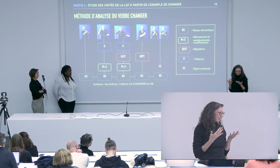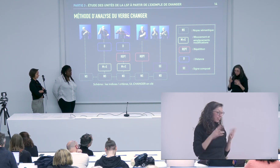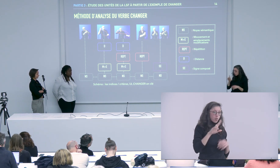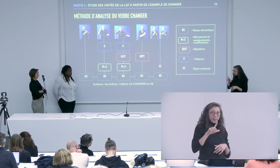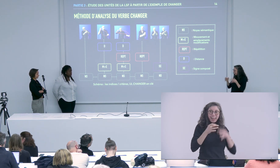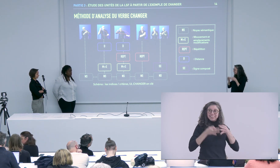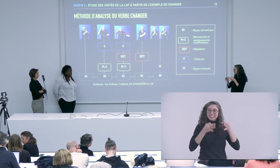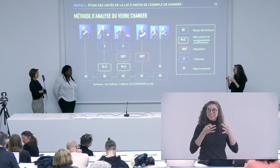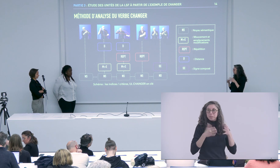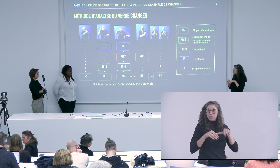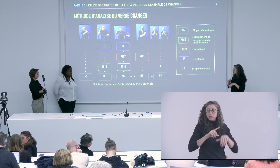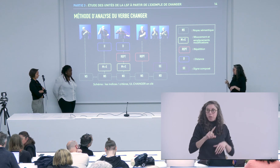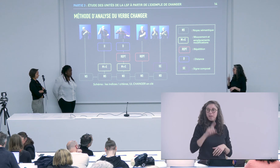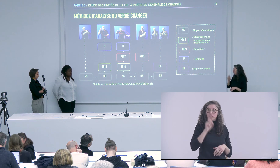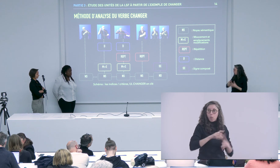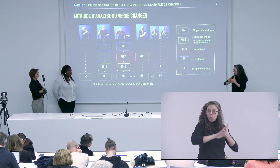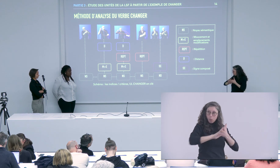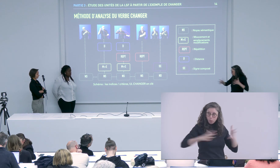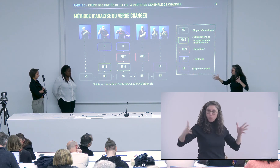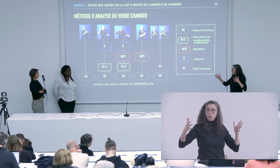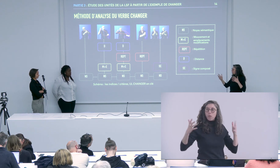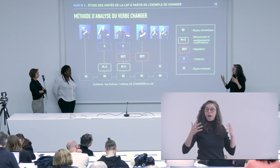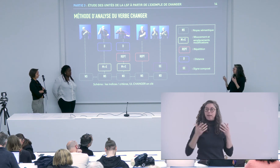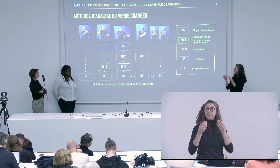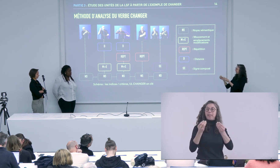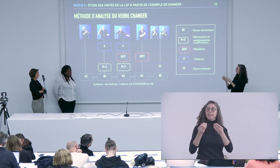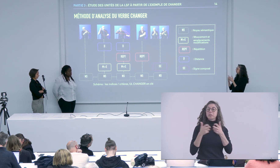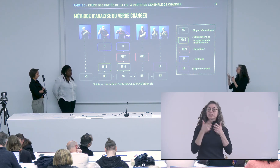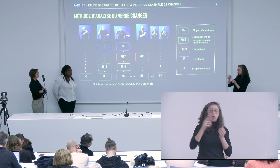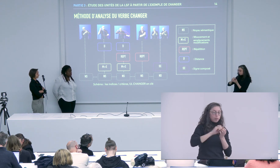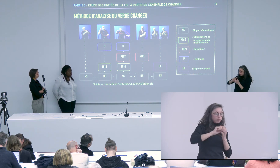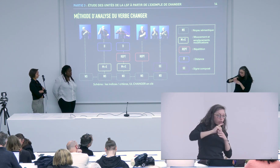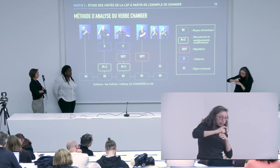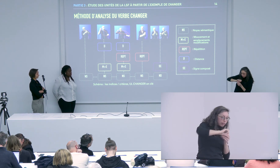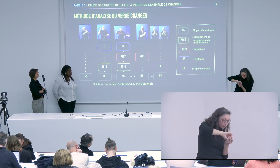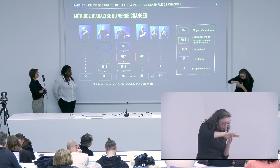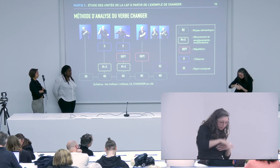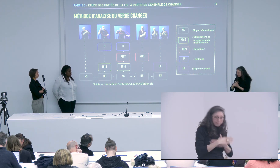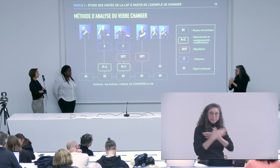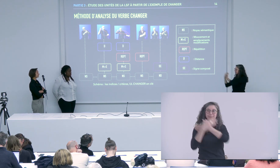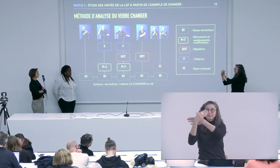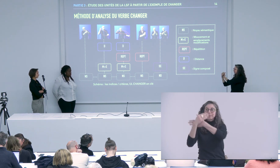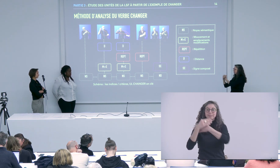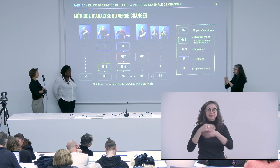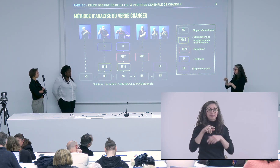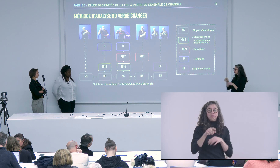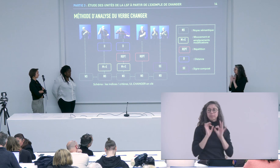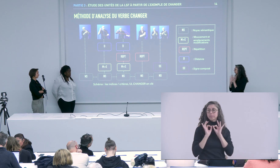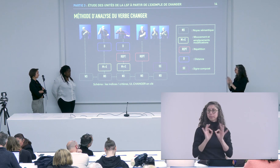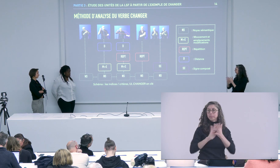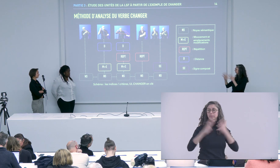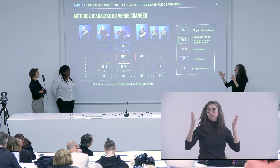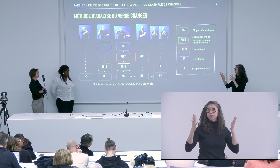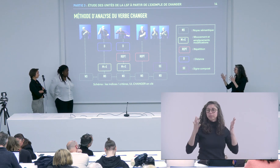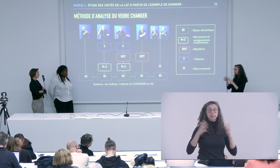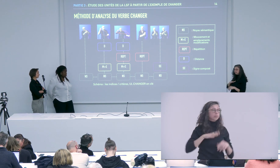quand on considère la sémantique on est plus sur quelque chose de global quelque chose de plutôt contextuel par exemple la